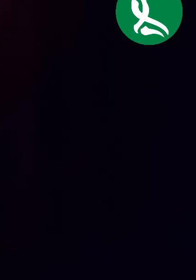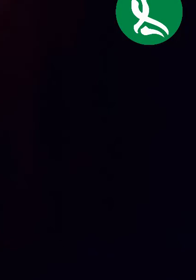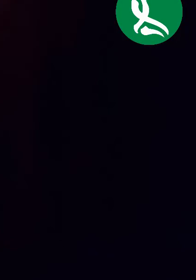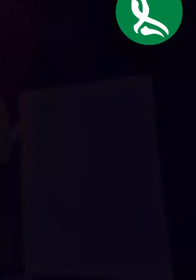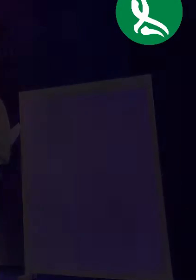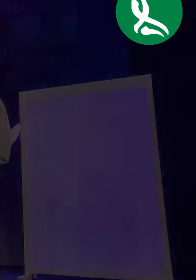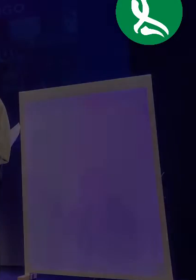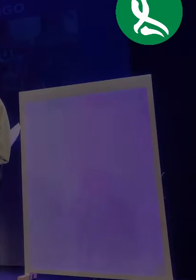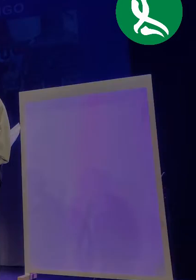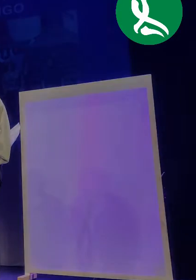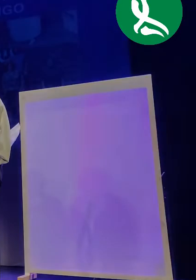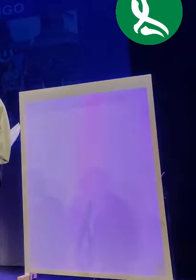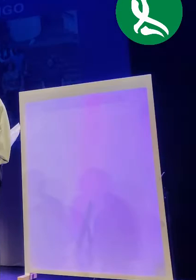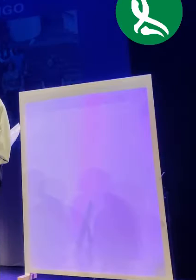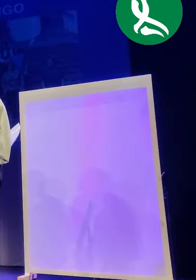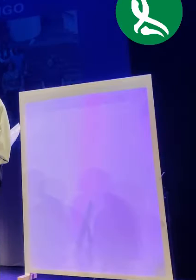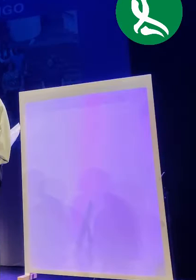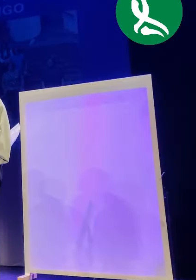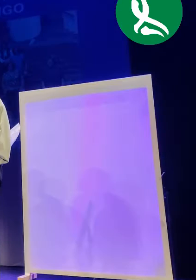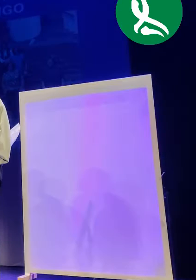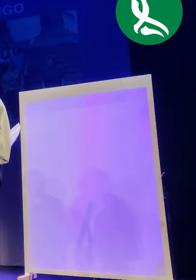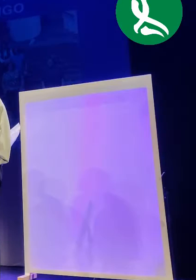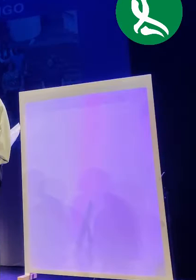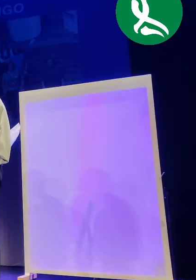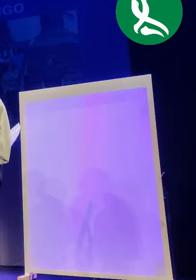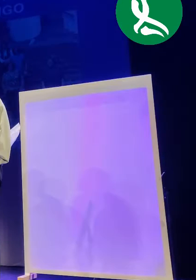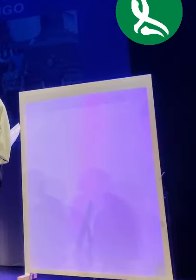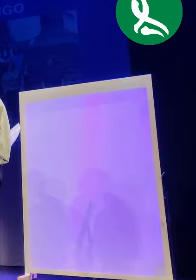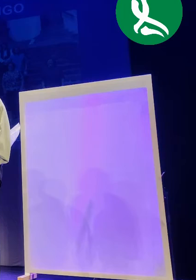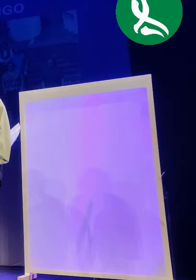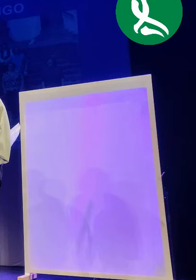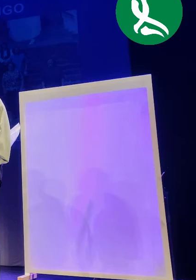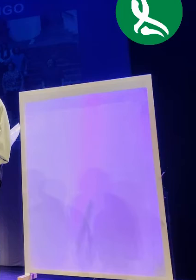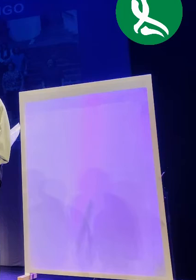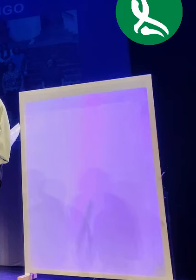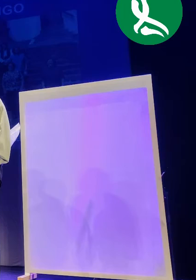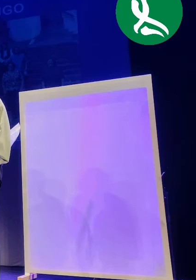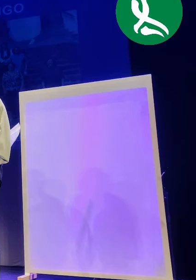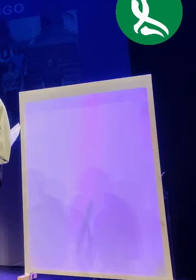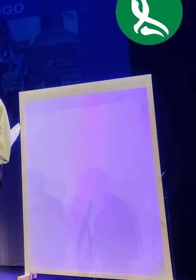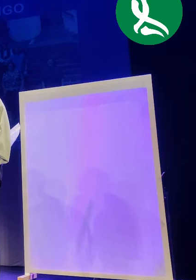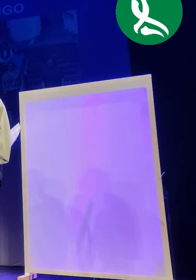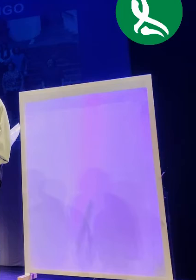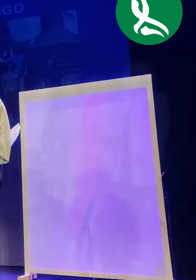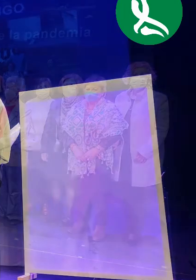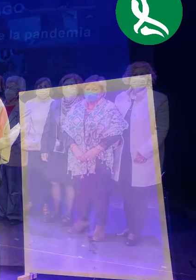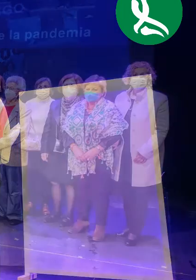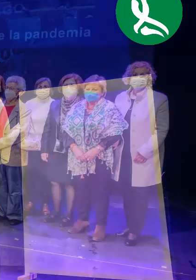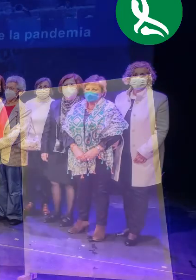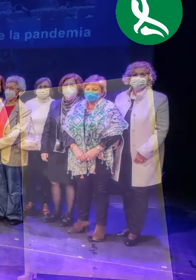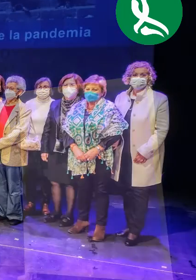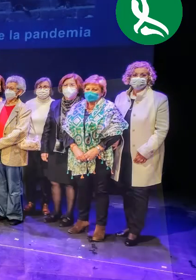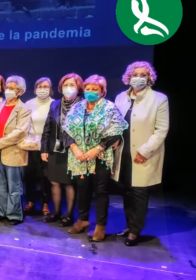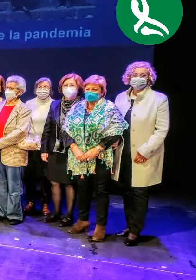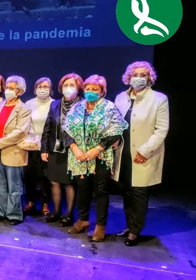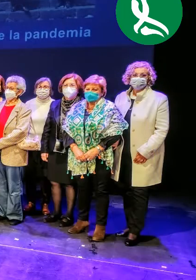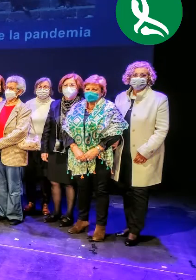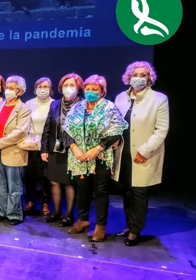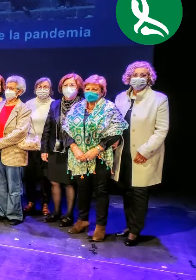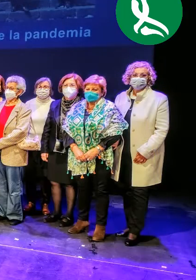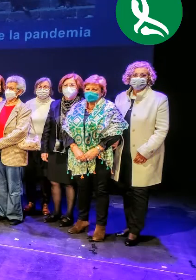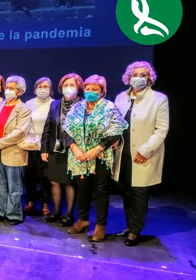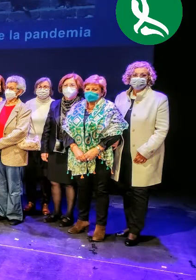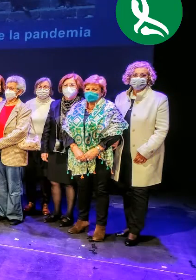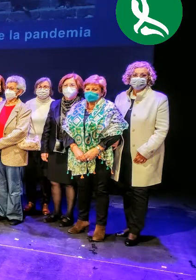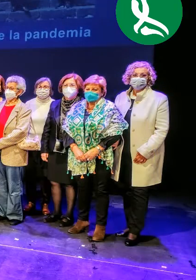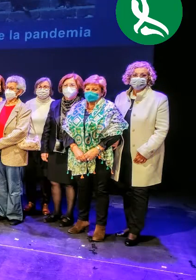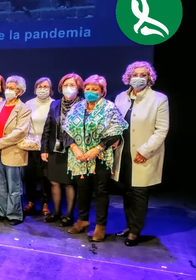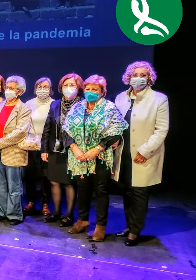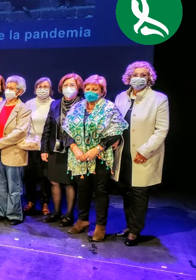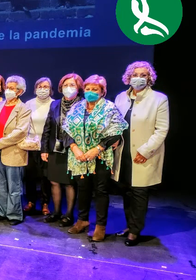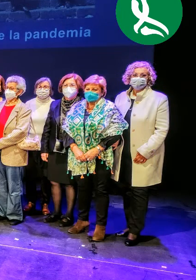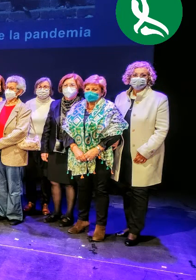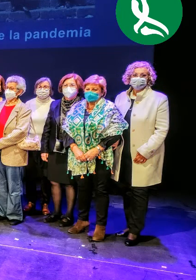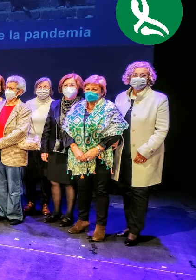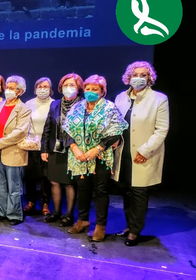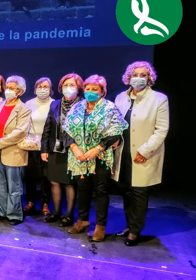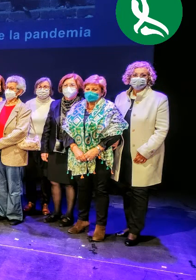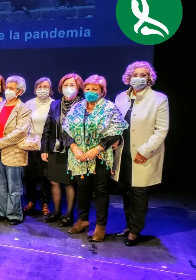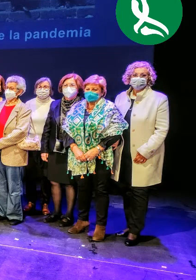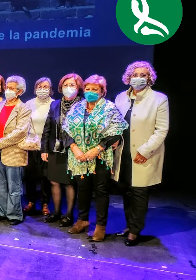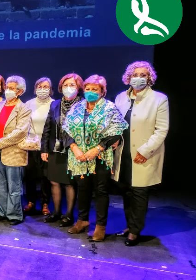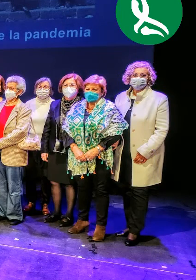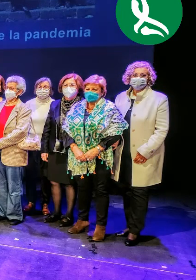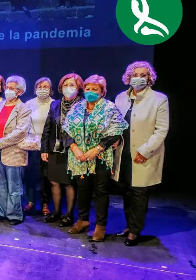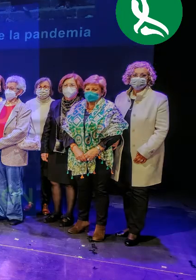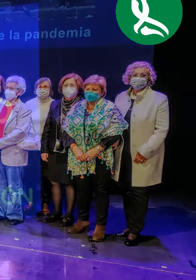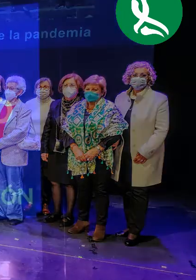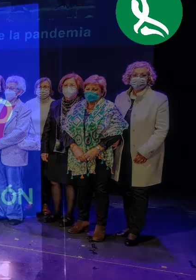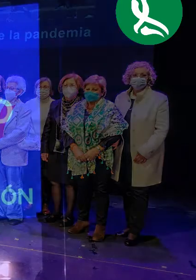sedas y un sinfín de uso y he tenido la oportunidad de ir viendo su transformación hasta hacer lo que hoy es. Poco a